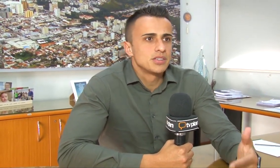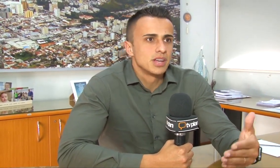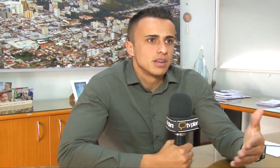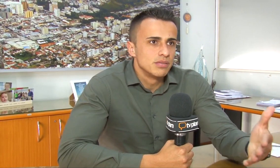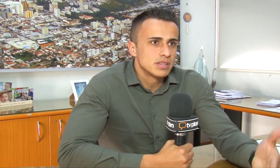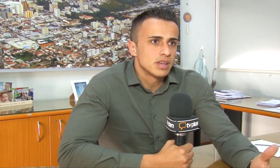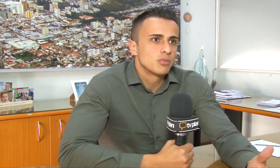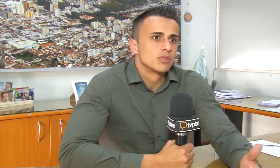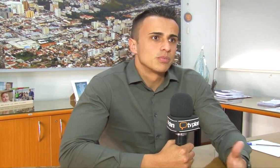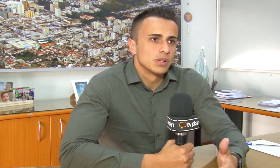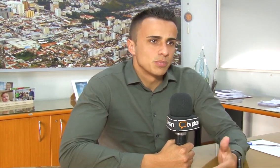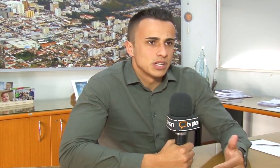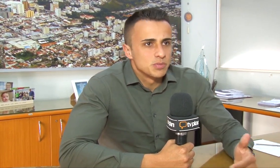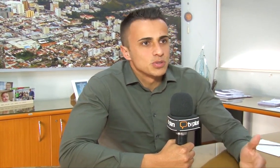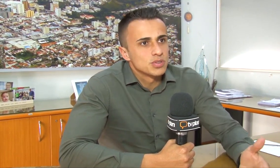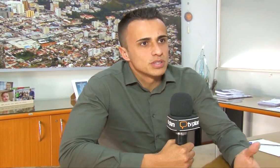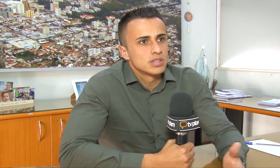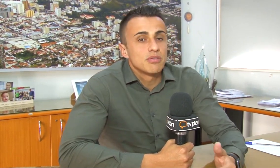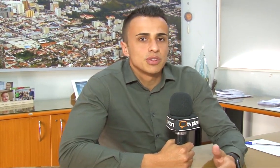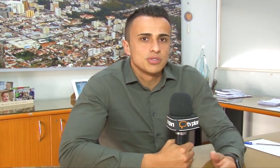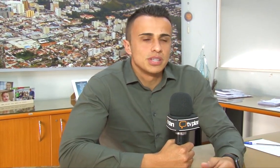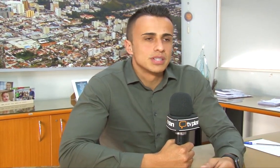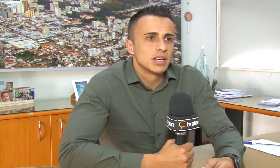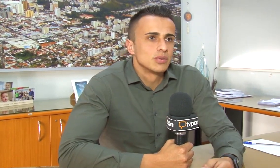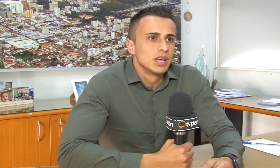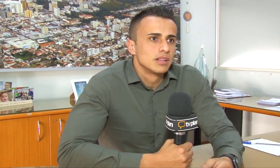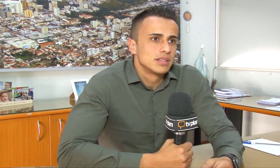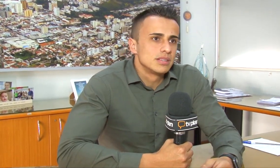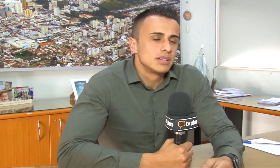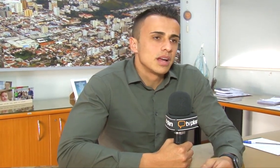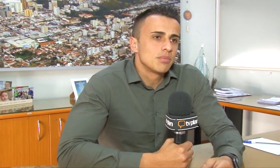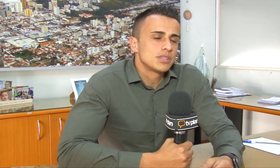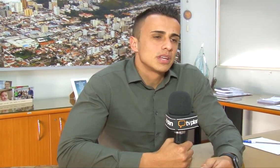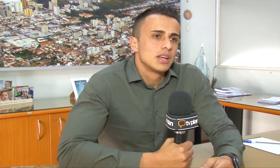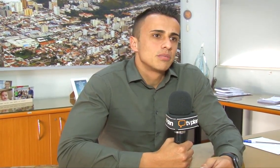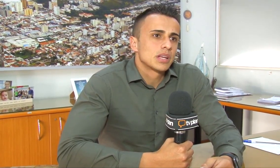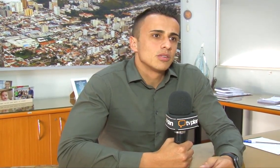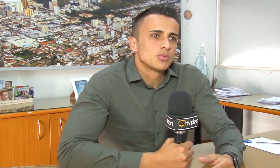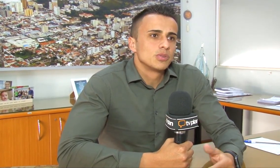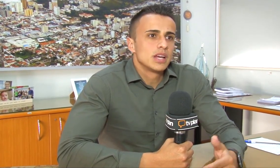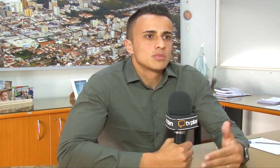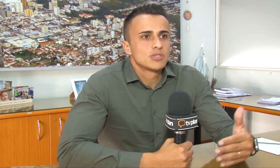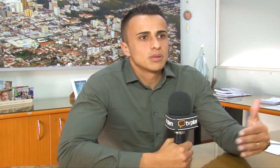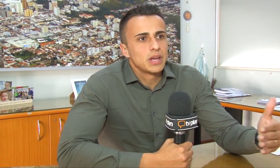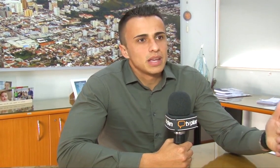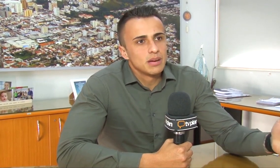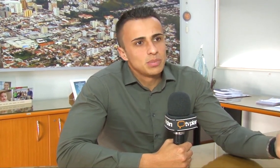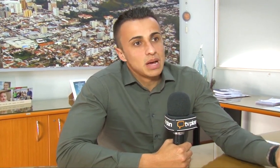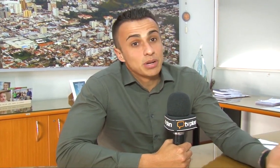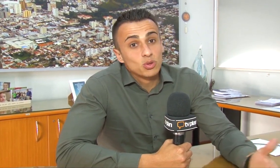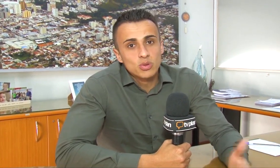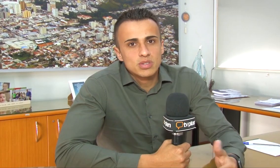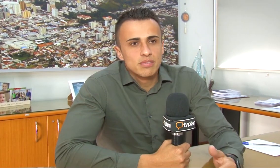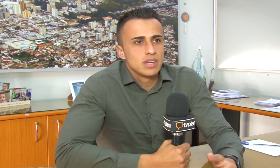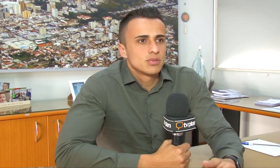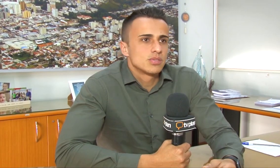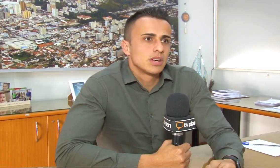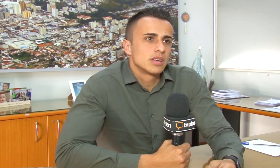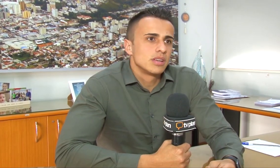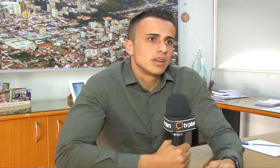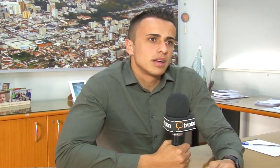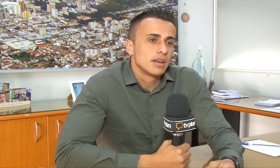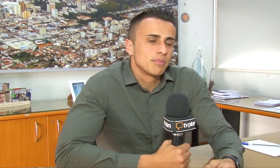necessidade vista pelas pessoas que estavam já utilizando, desses intérpretes, para que nós pudéssemos também ampliar para todos os